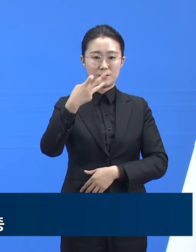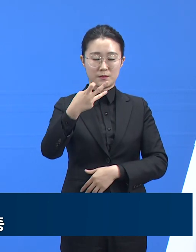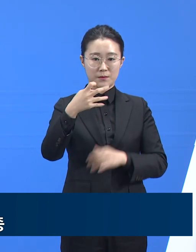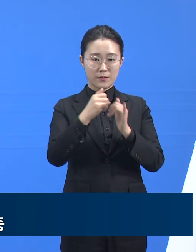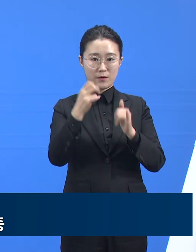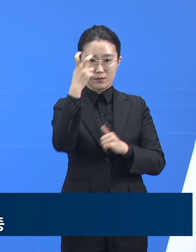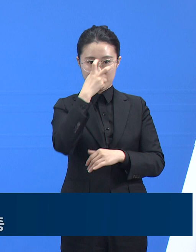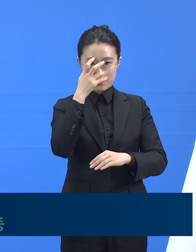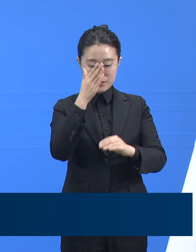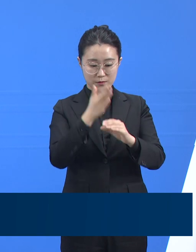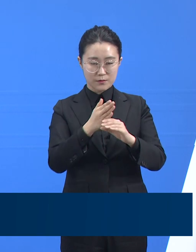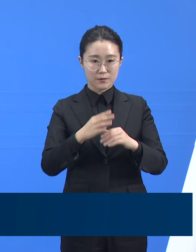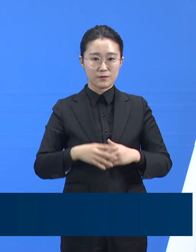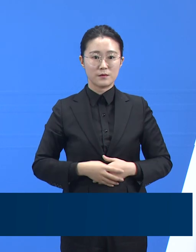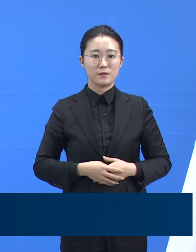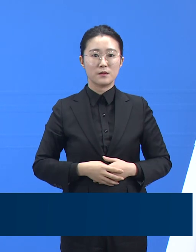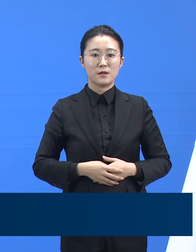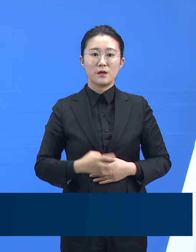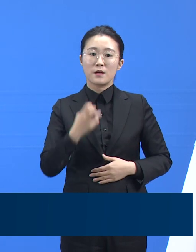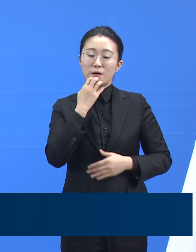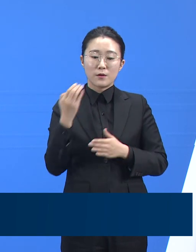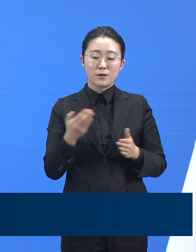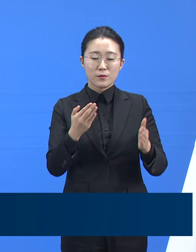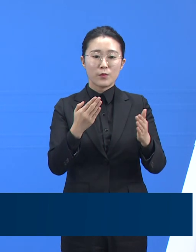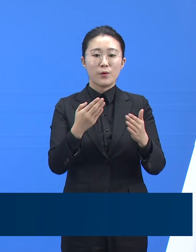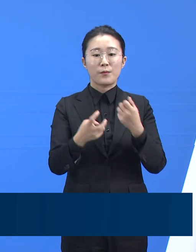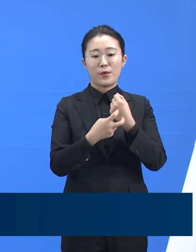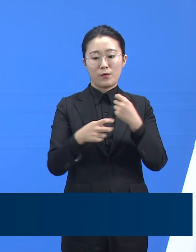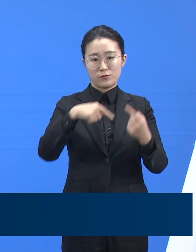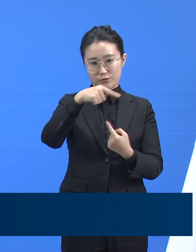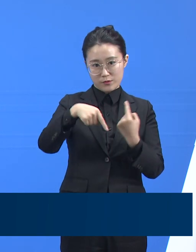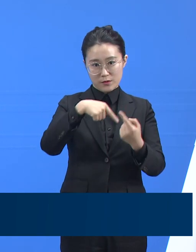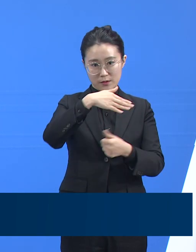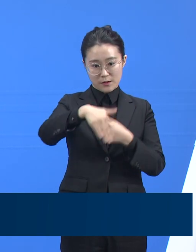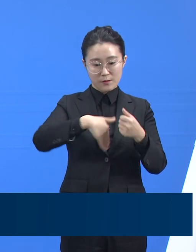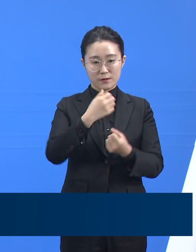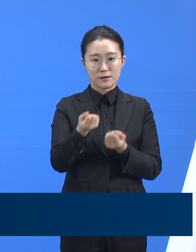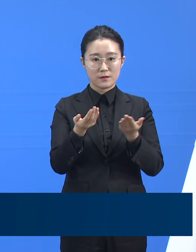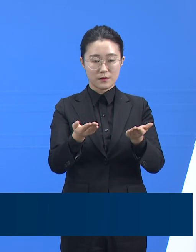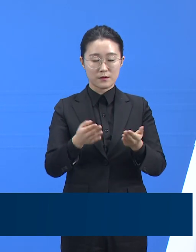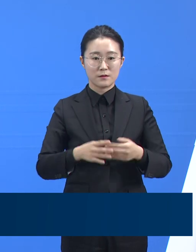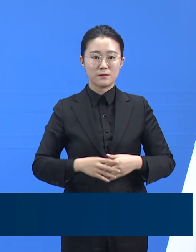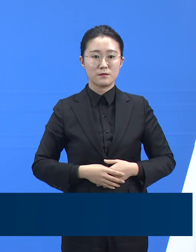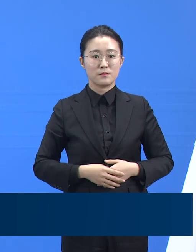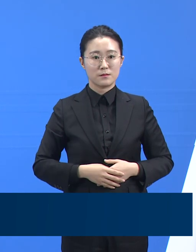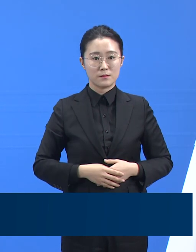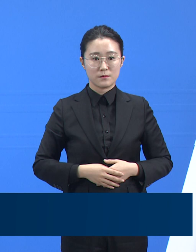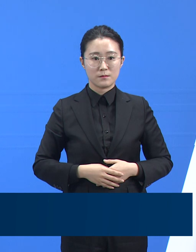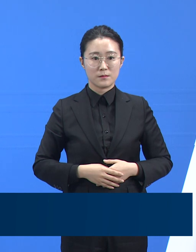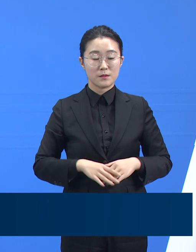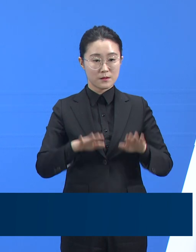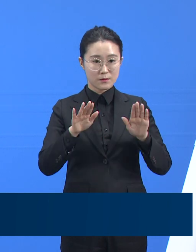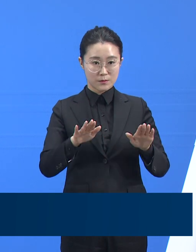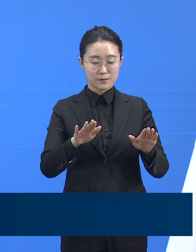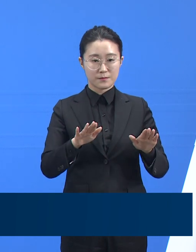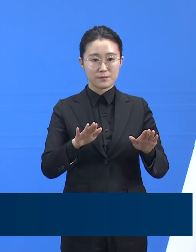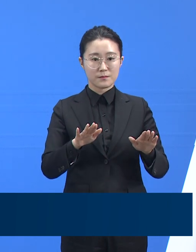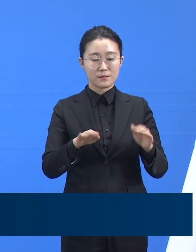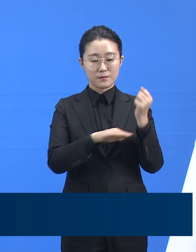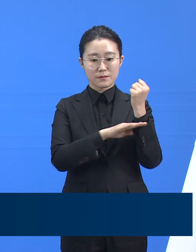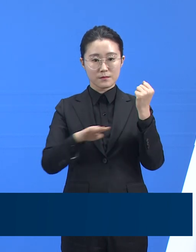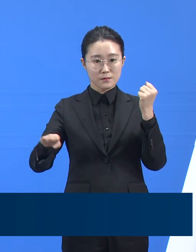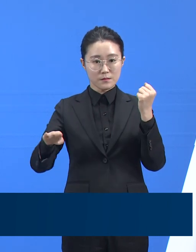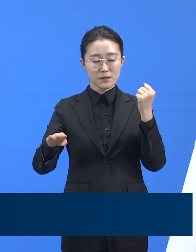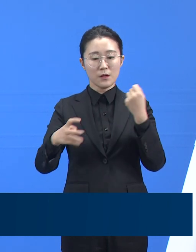다음은 경기도 병상 운영 현황입니다. 12월 15일 0시 기준 경기도는 일반 환자 치료 병상은 총 10개